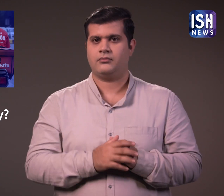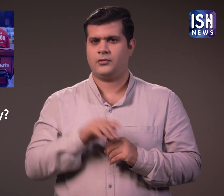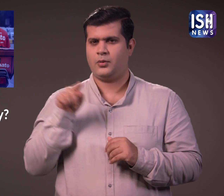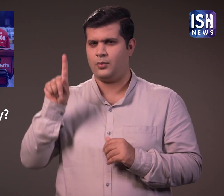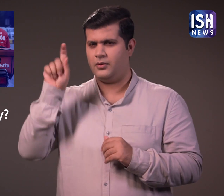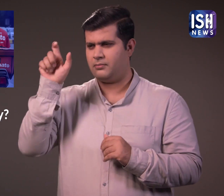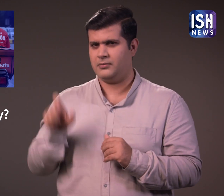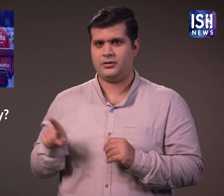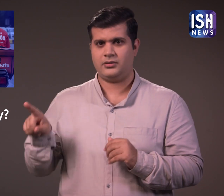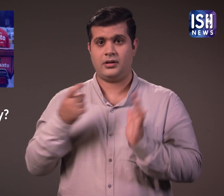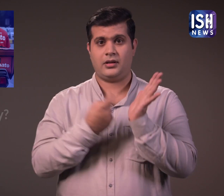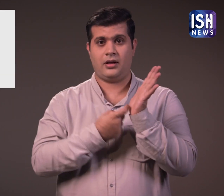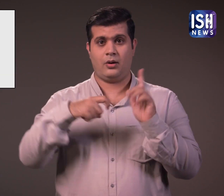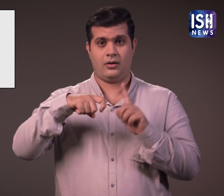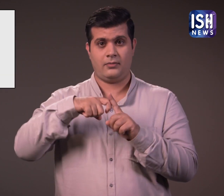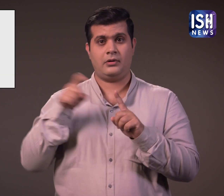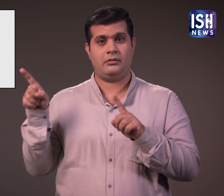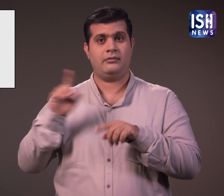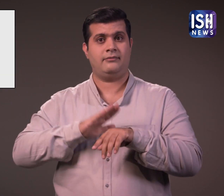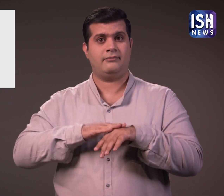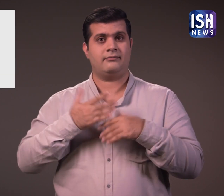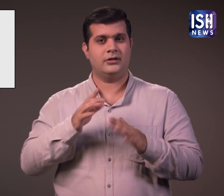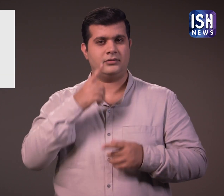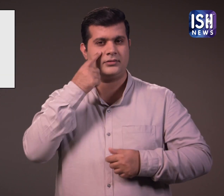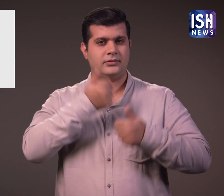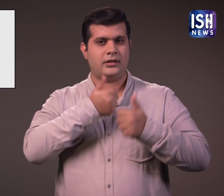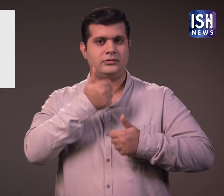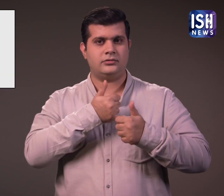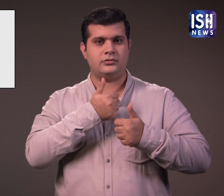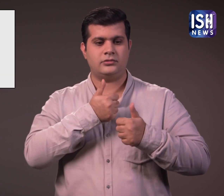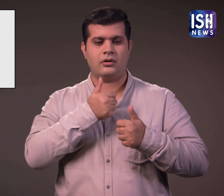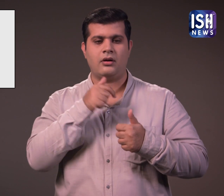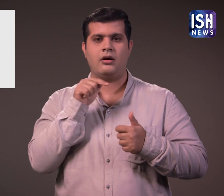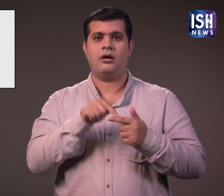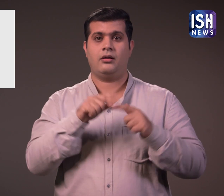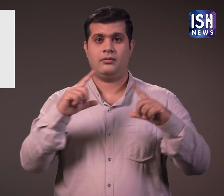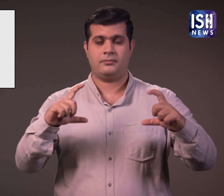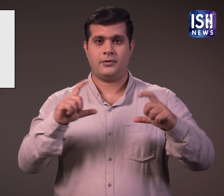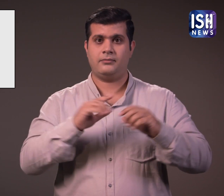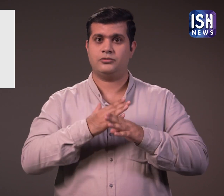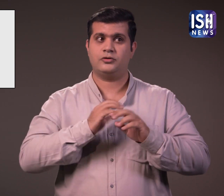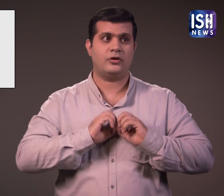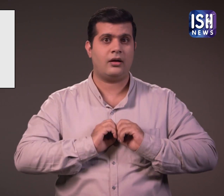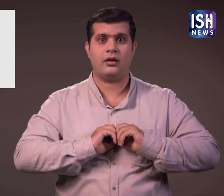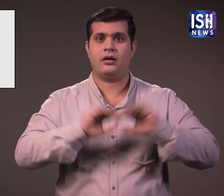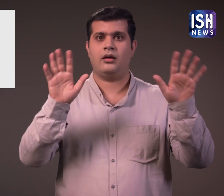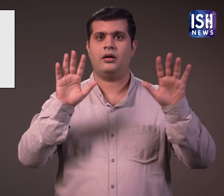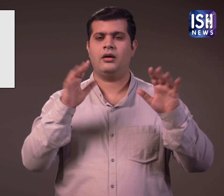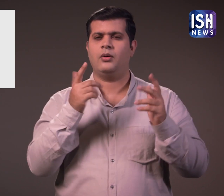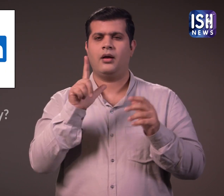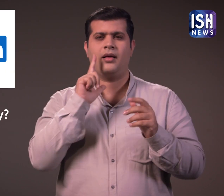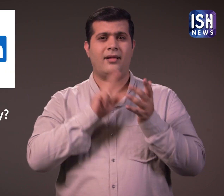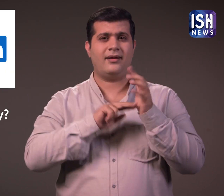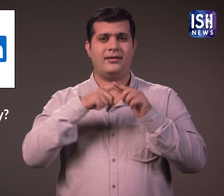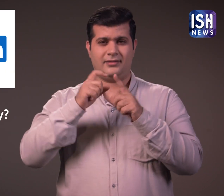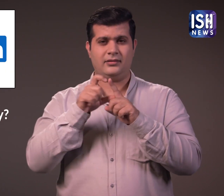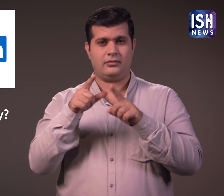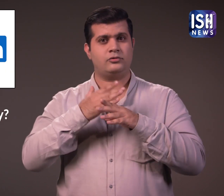बताता हूँ। हाल ही में राहूल काबरा नाम के एक व्यक्ती ने इसका परिक्षन किया और LinkedIn पर एक तस्वीर साजा